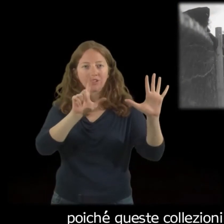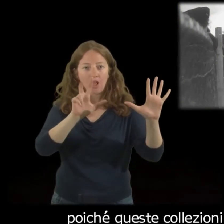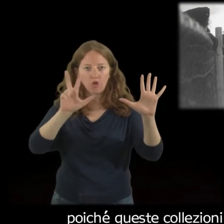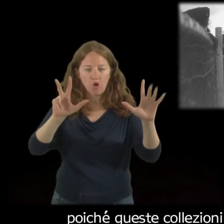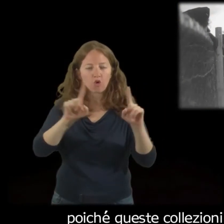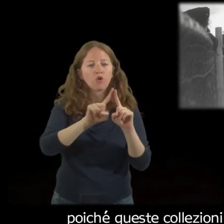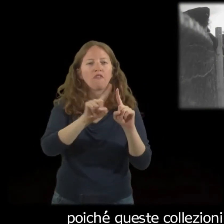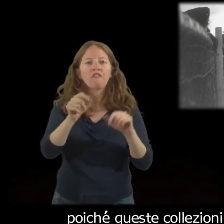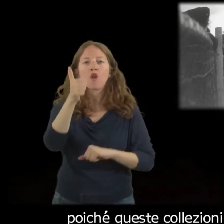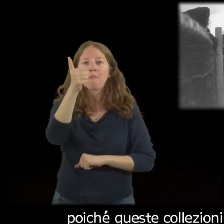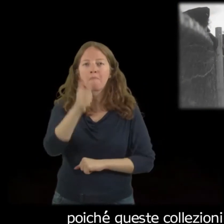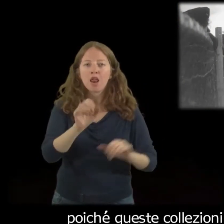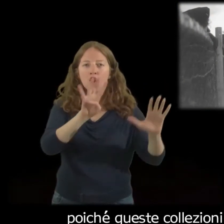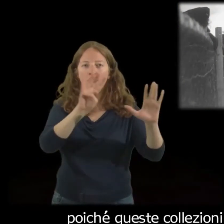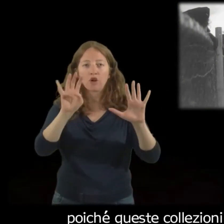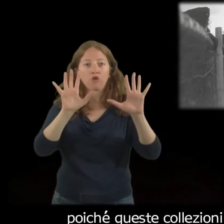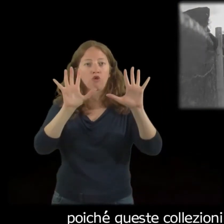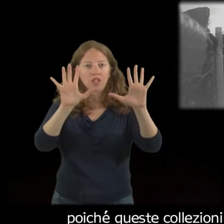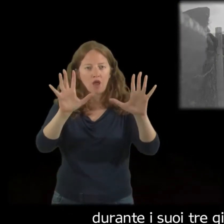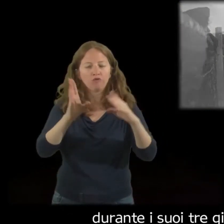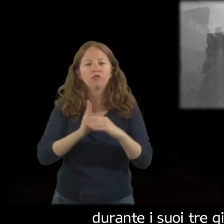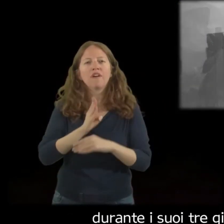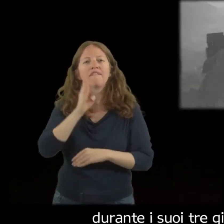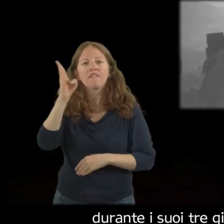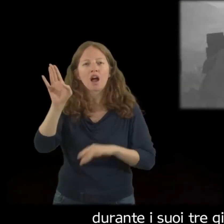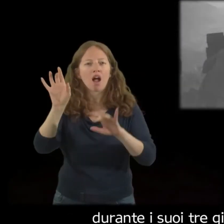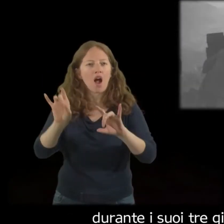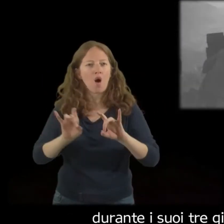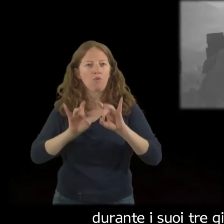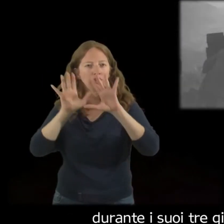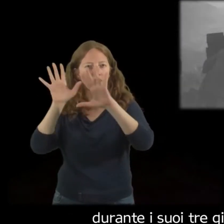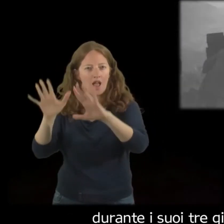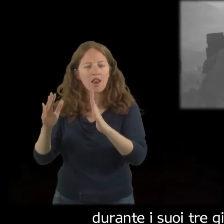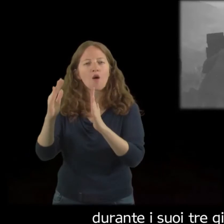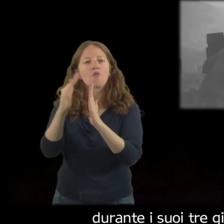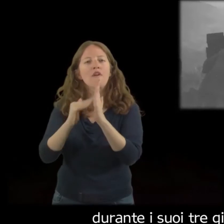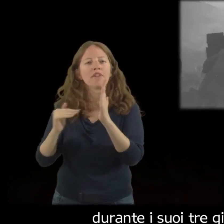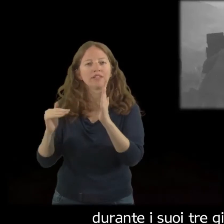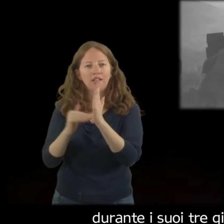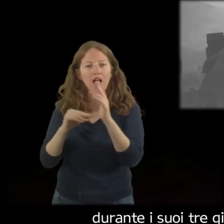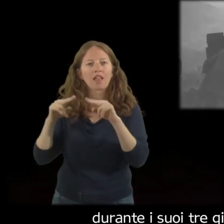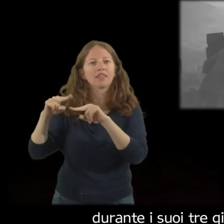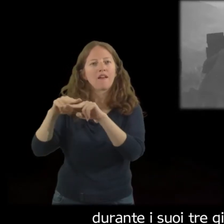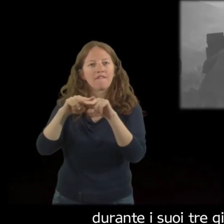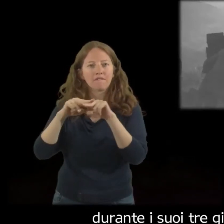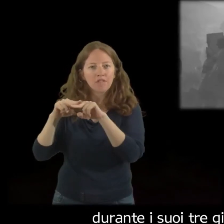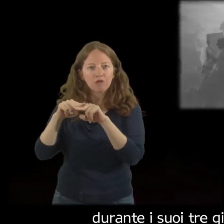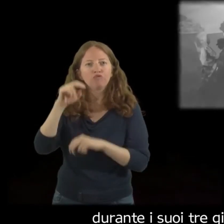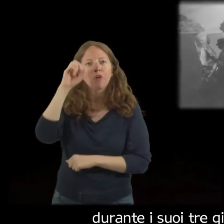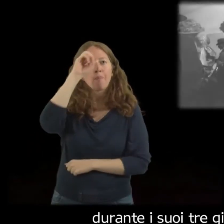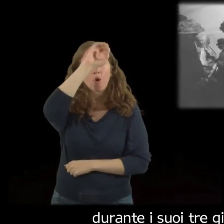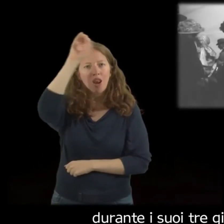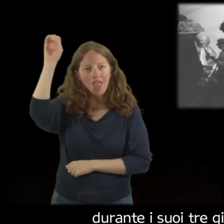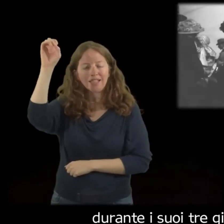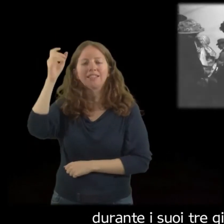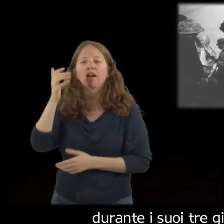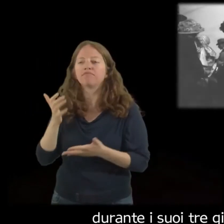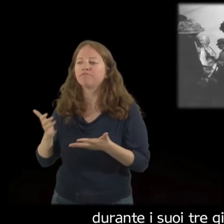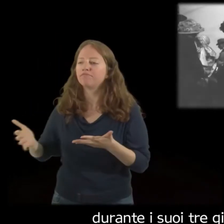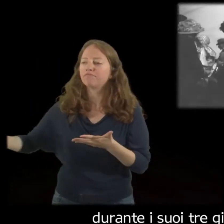dall'Oceania sono state raccolte durante i suoi tre giri del mondo, dal 1878 al 1910, in Australia, Nuova